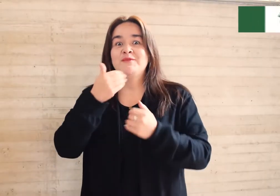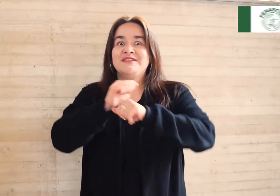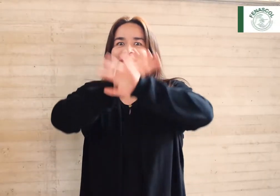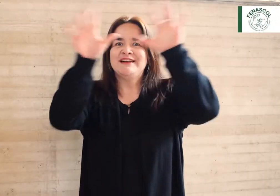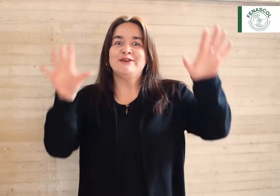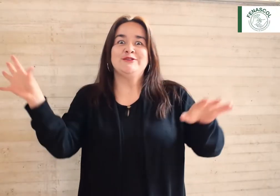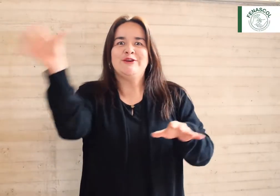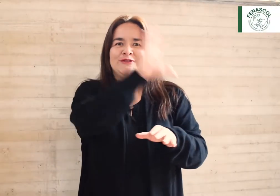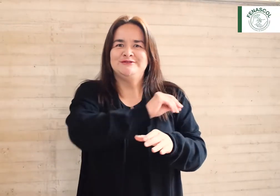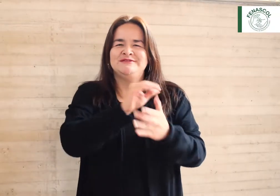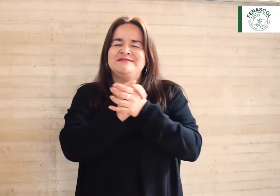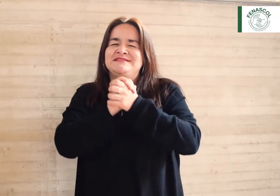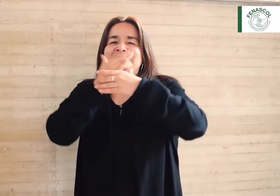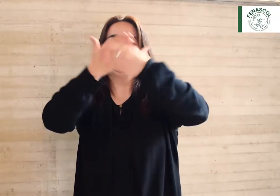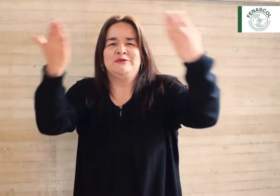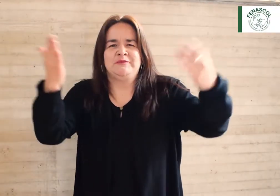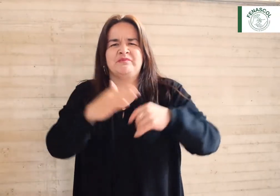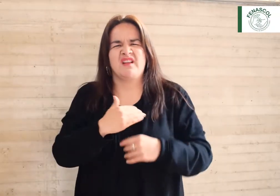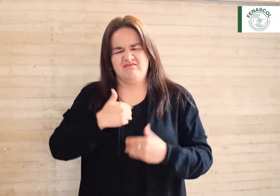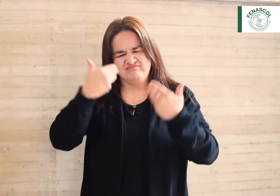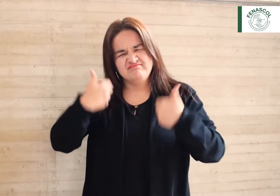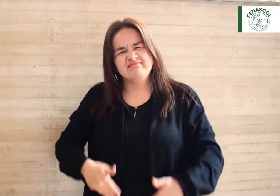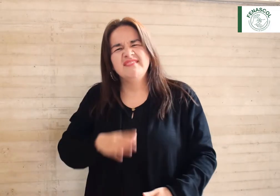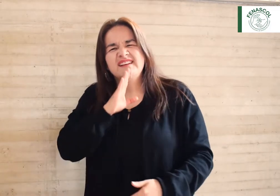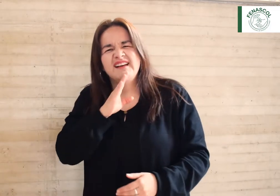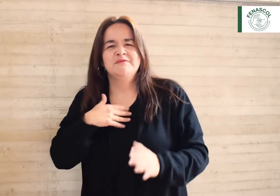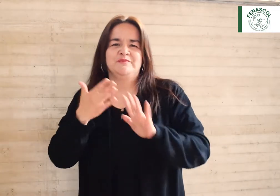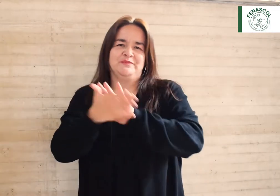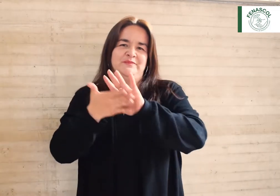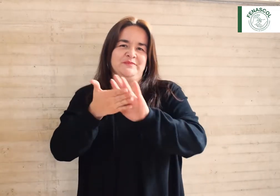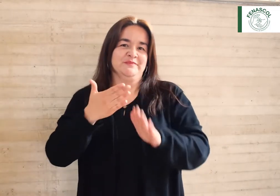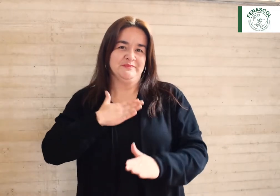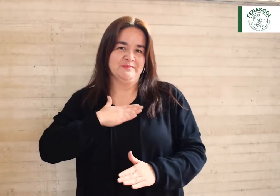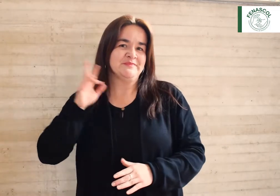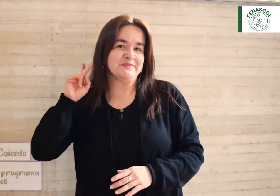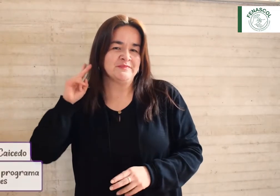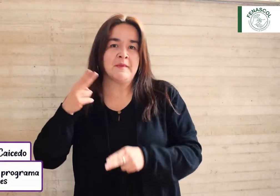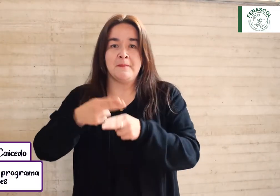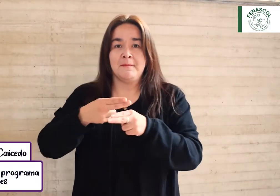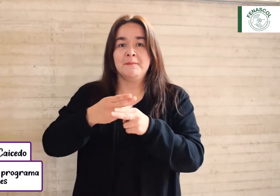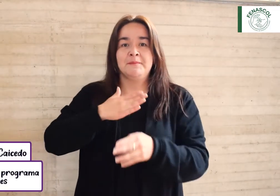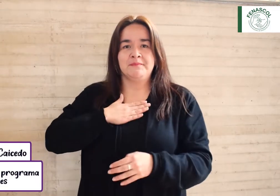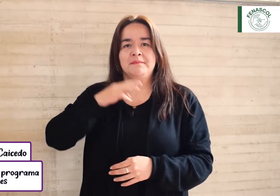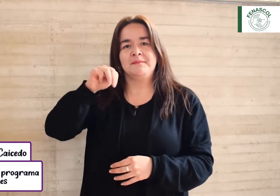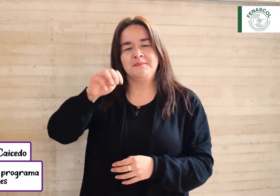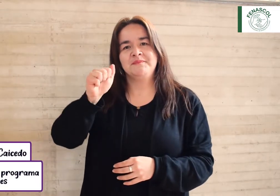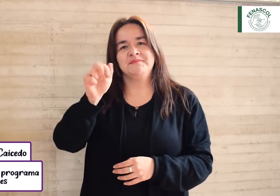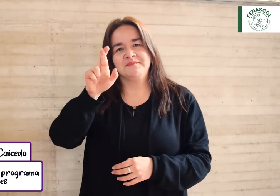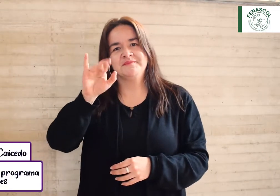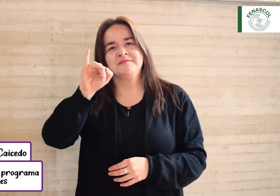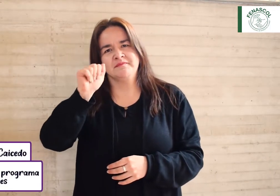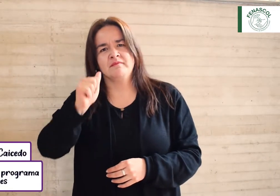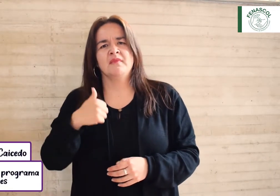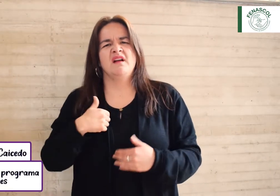buenos días para todos. Un gran saludo. Mi seña es esta y mi nombre es María. Soy